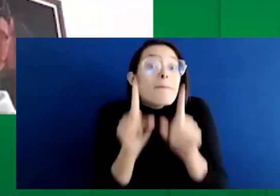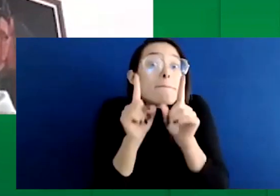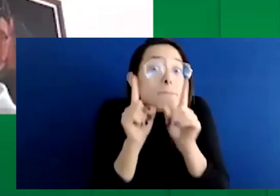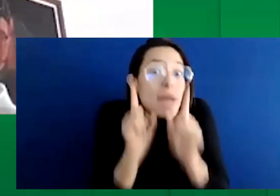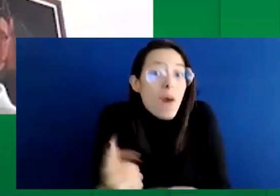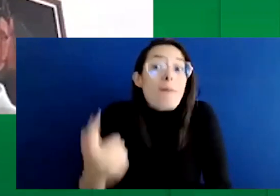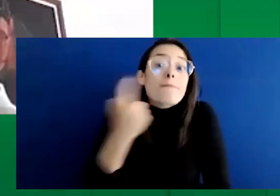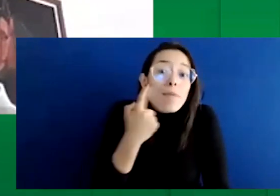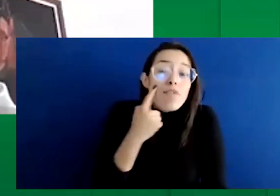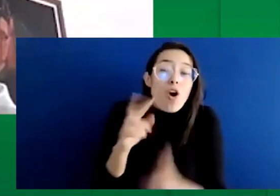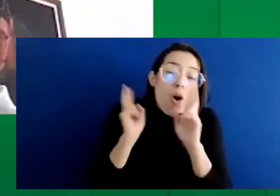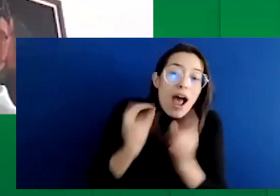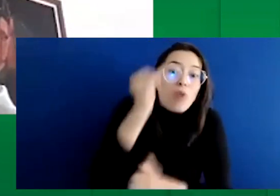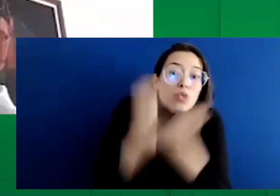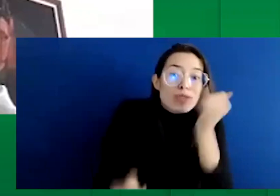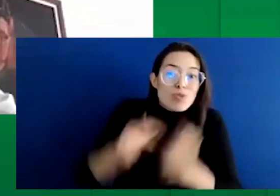último debate